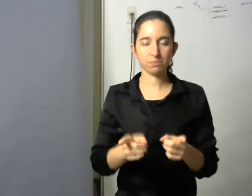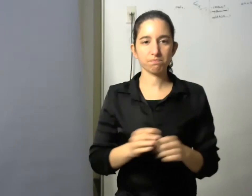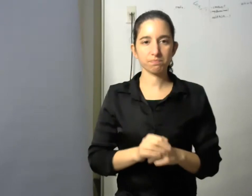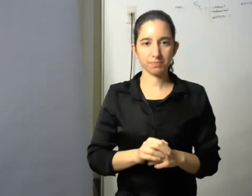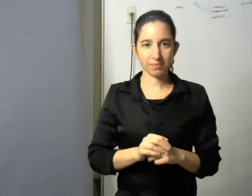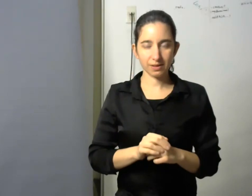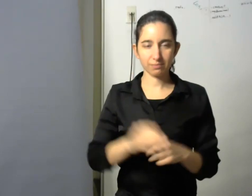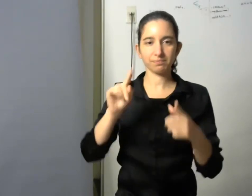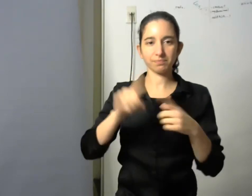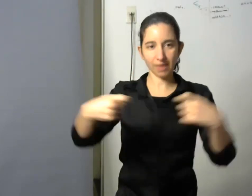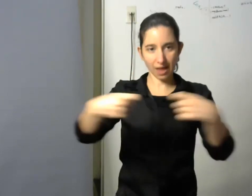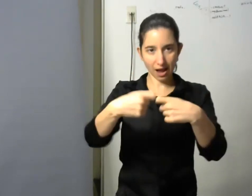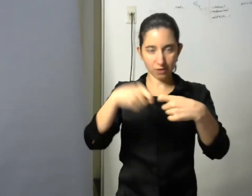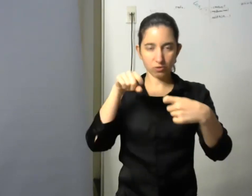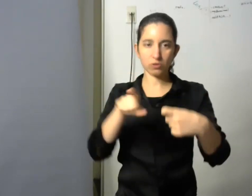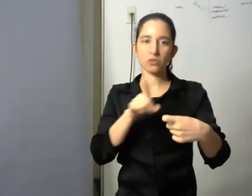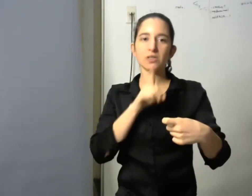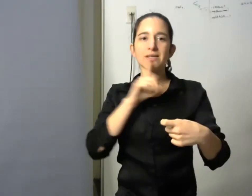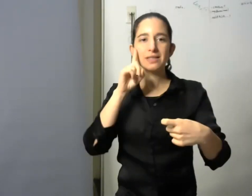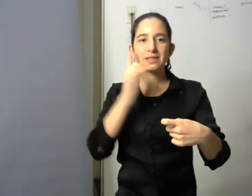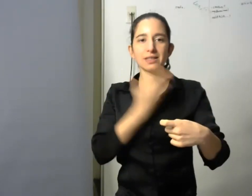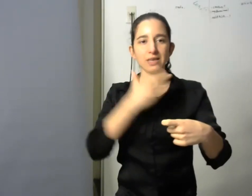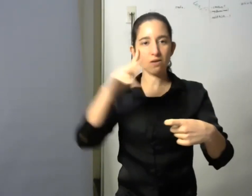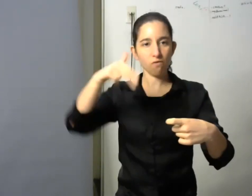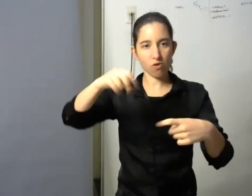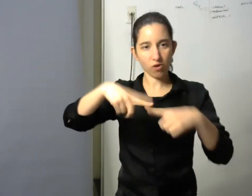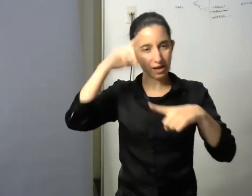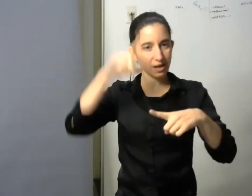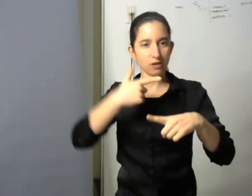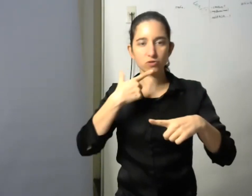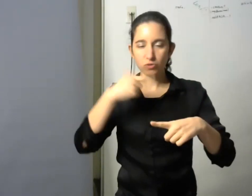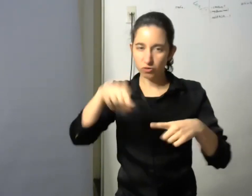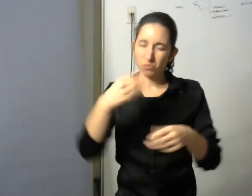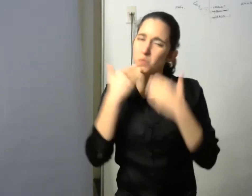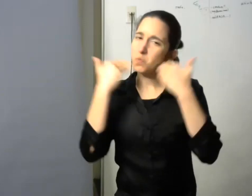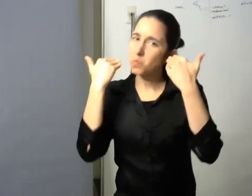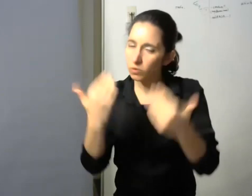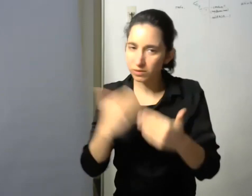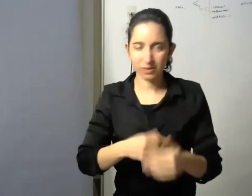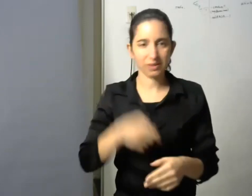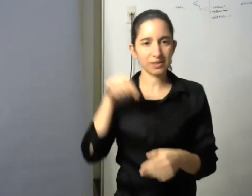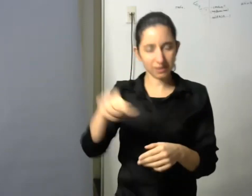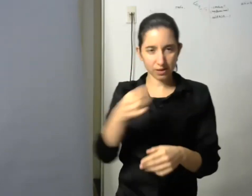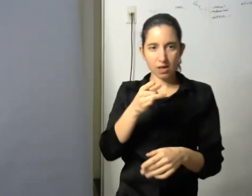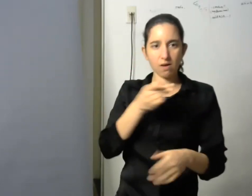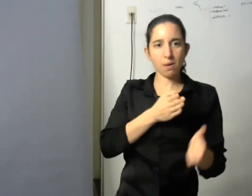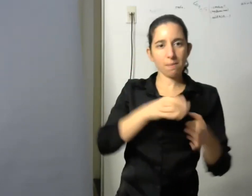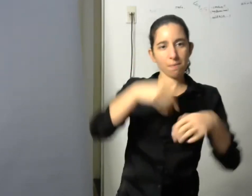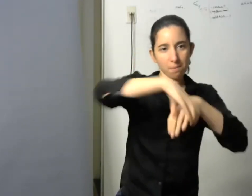organización ya que es una de las primeras que empezó a trabajar con nosotros desde el programa y le voy a